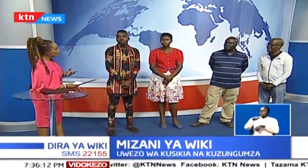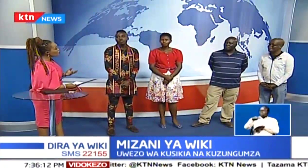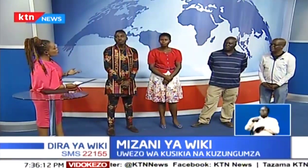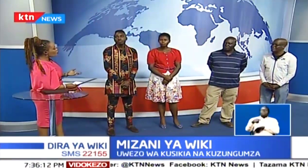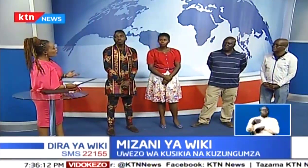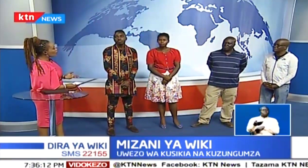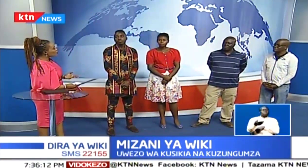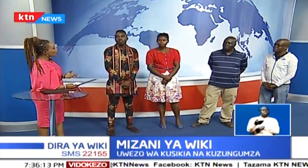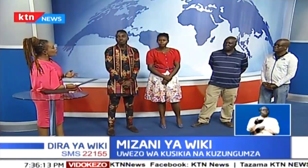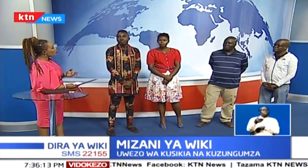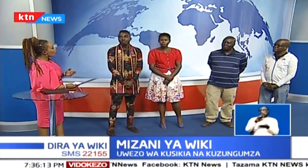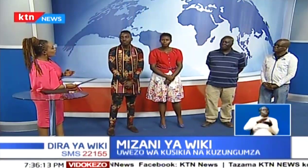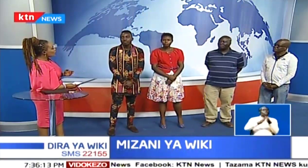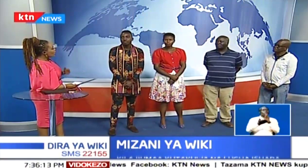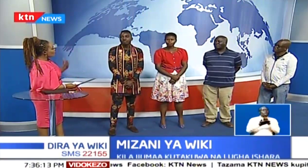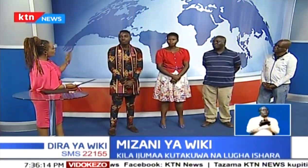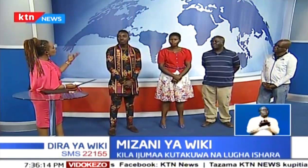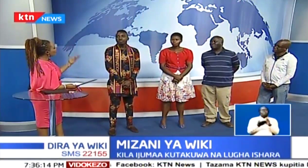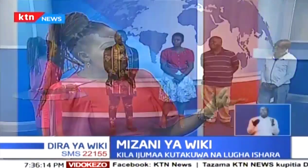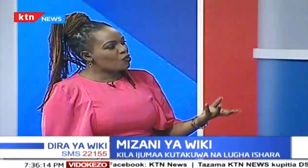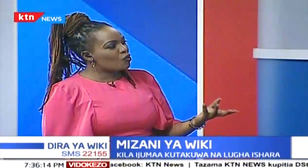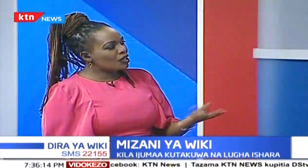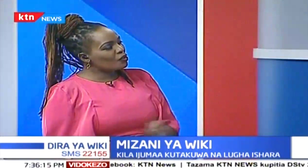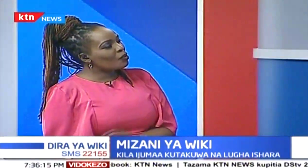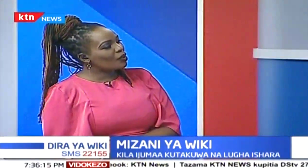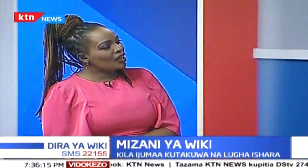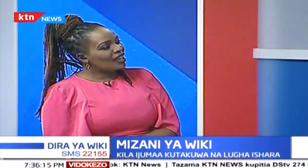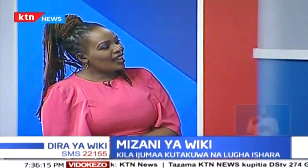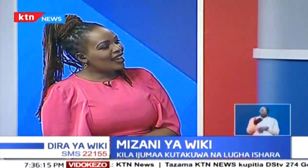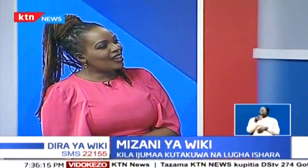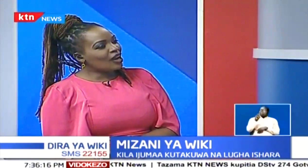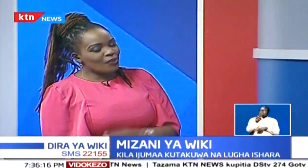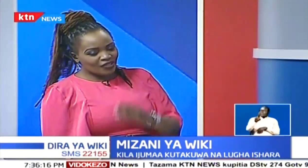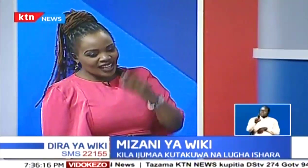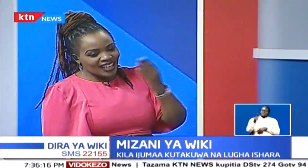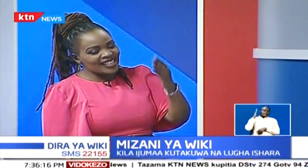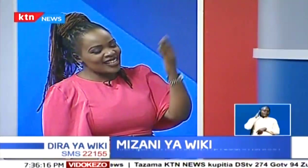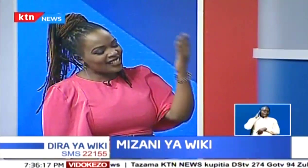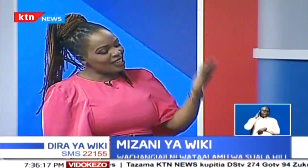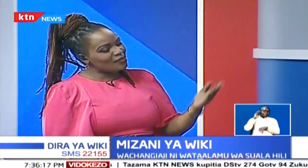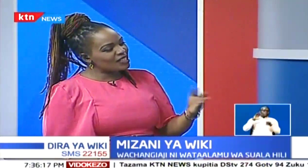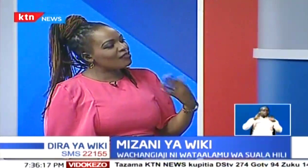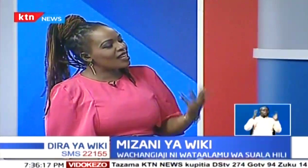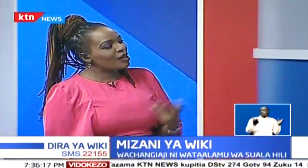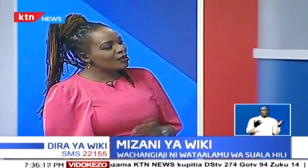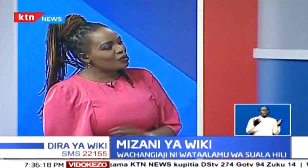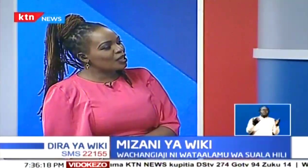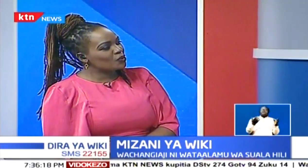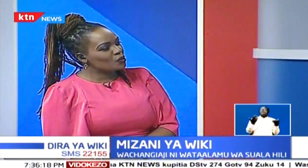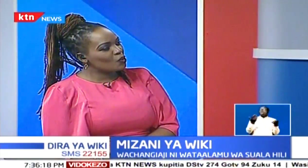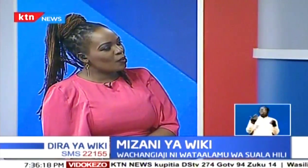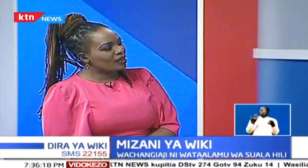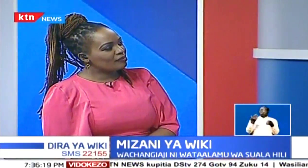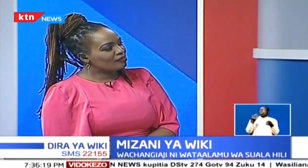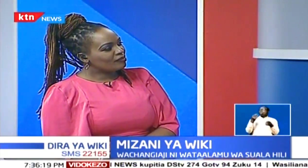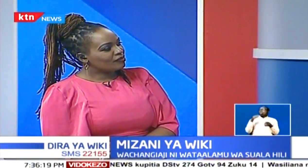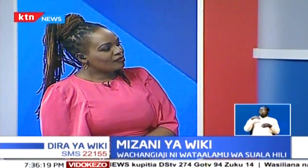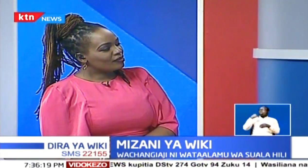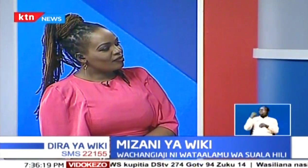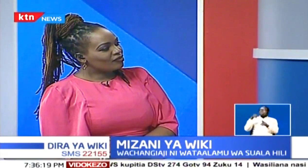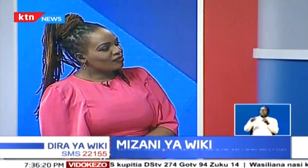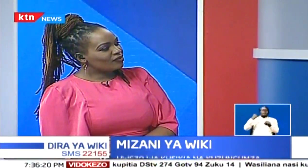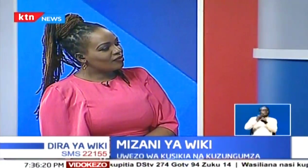nini ambacho kilikusukuma kutaka kuwa mwanaurembo wakiume na umefikia nyange za kimataifa, nini ambacho kilikusukuma?